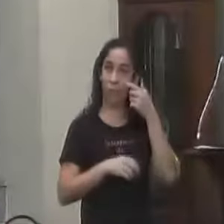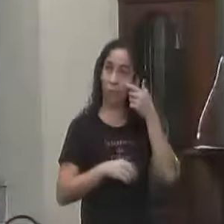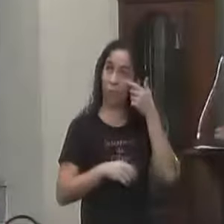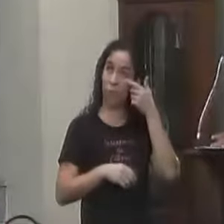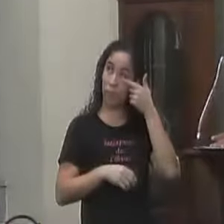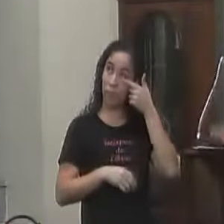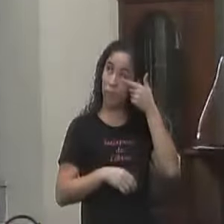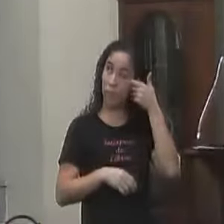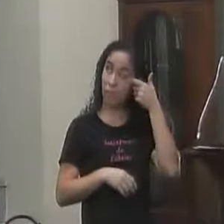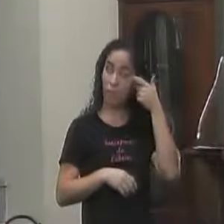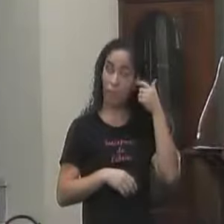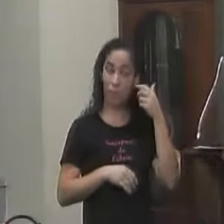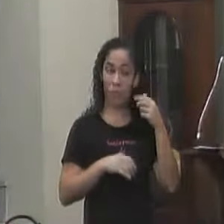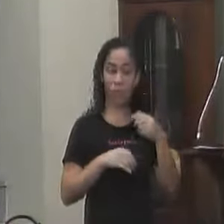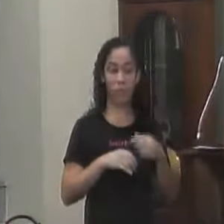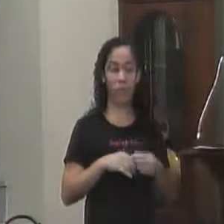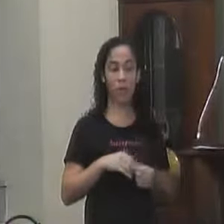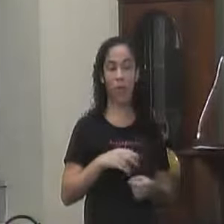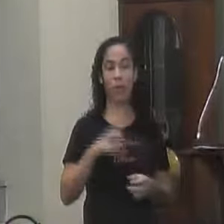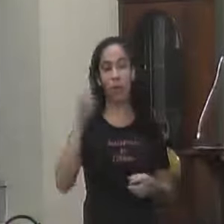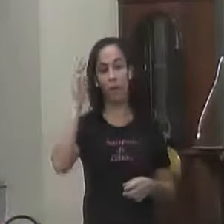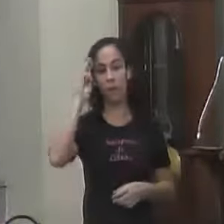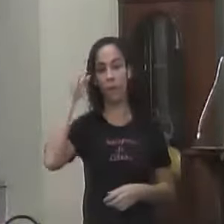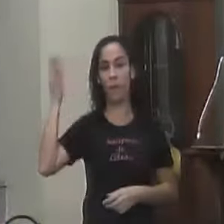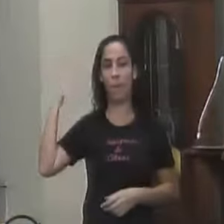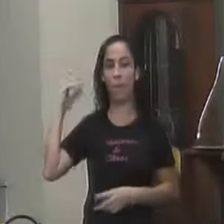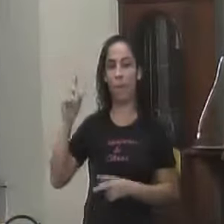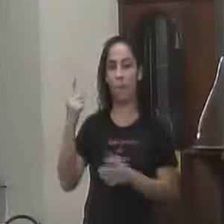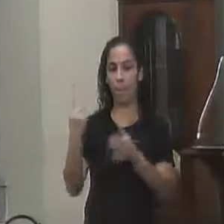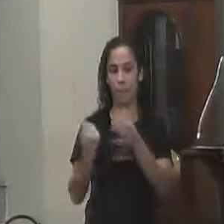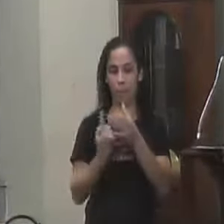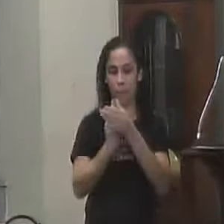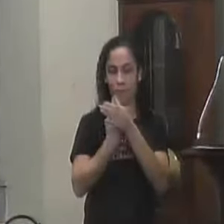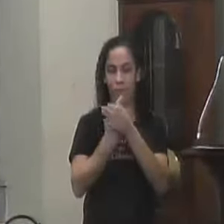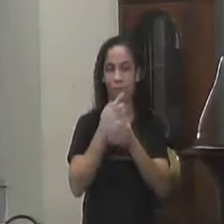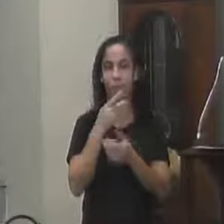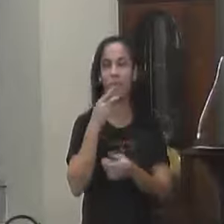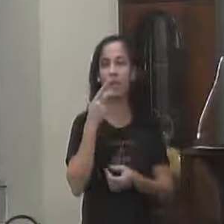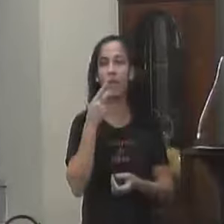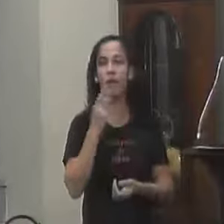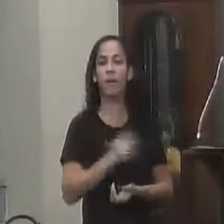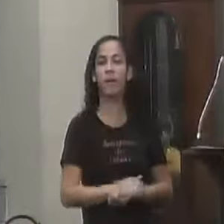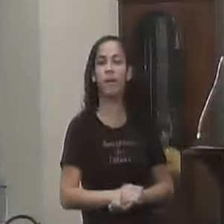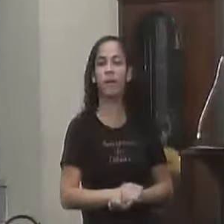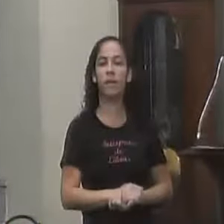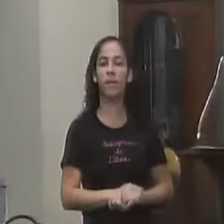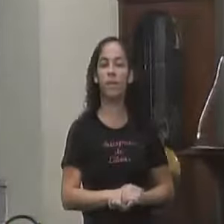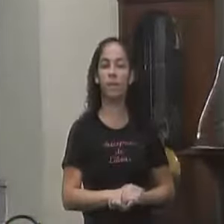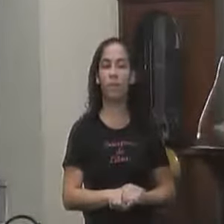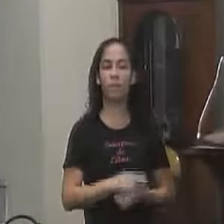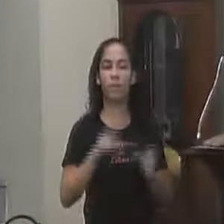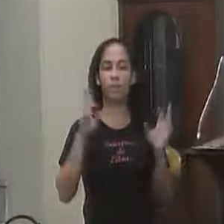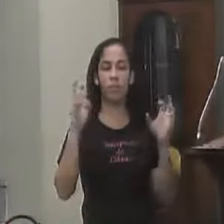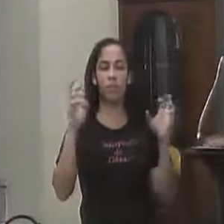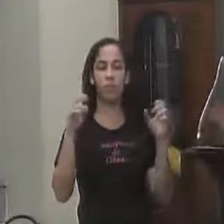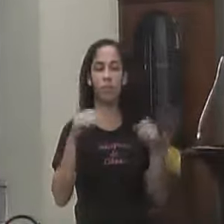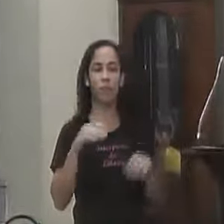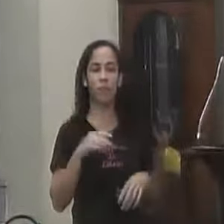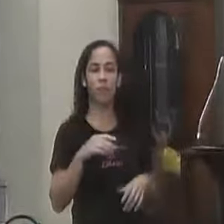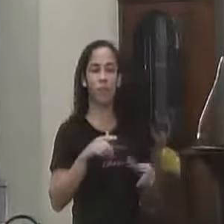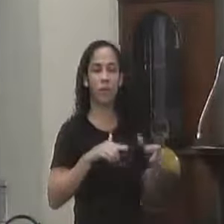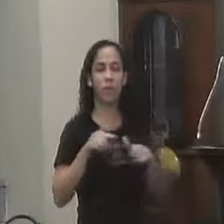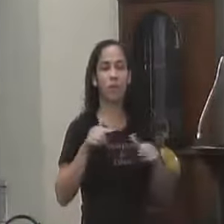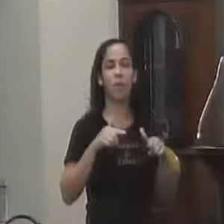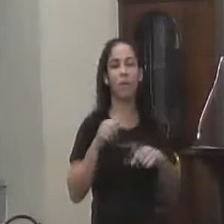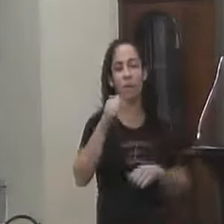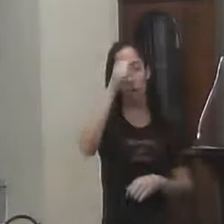Bom Na terça-feira Usei a tribuna aqui Comentei sobre aqueles serviços